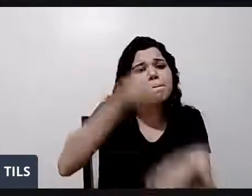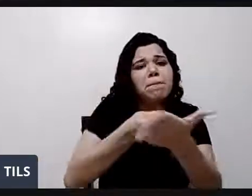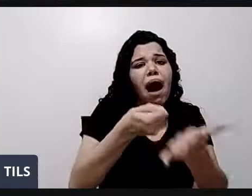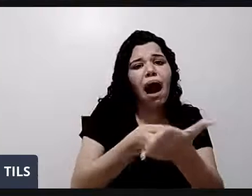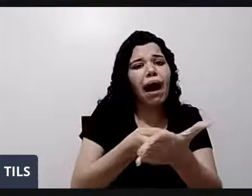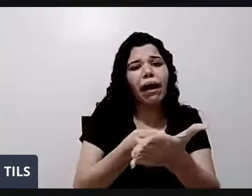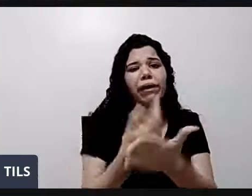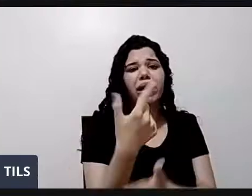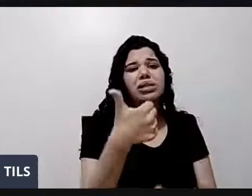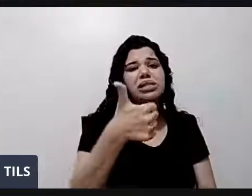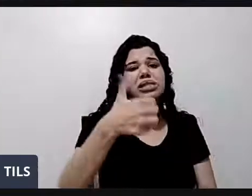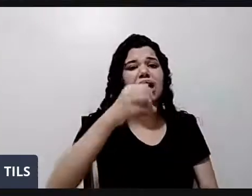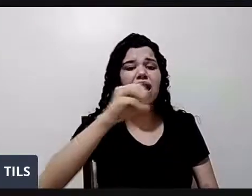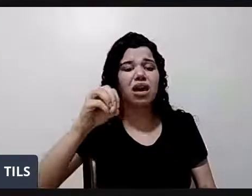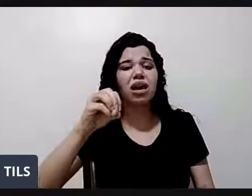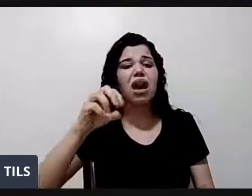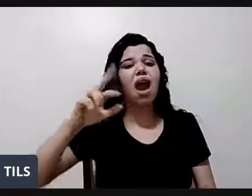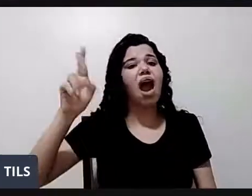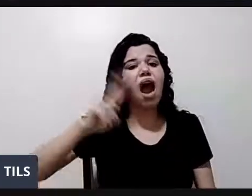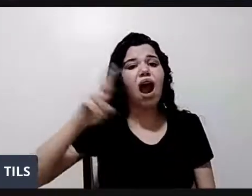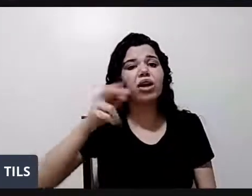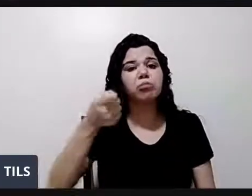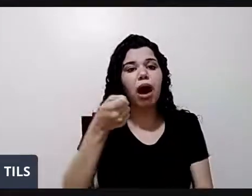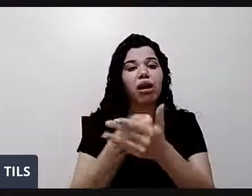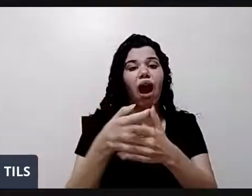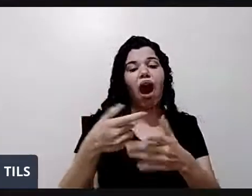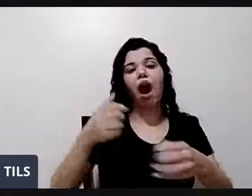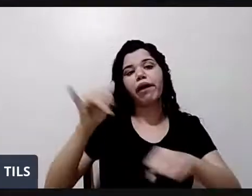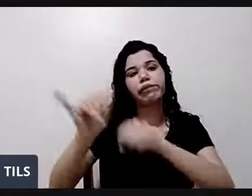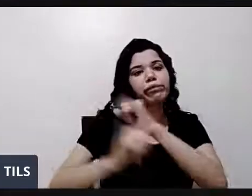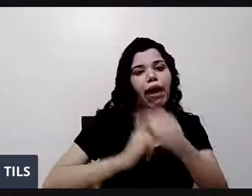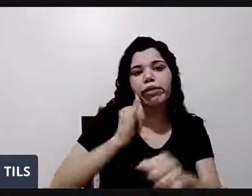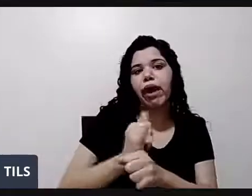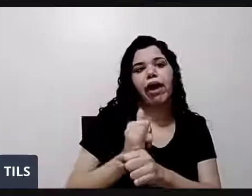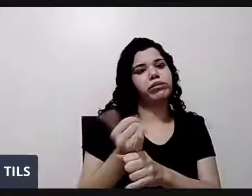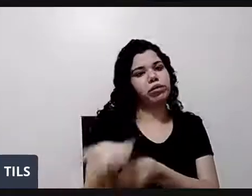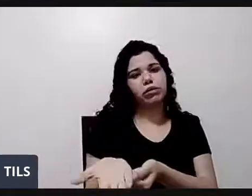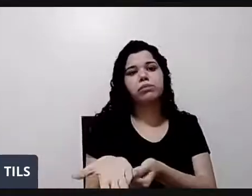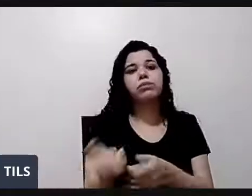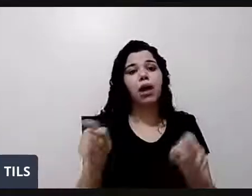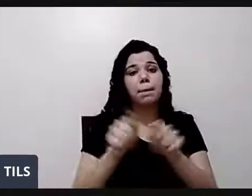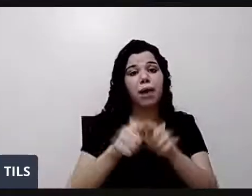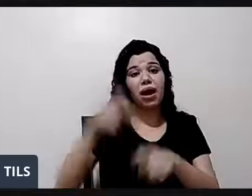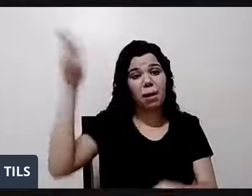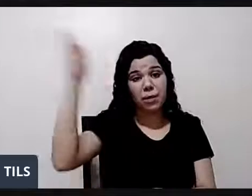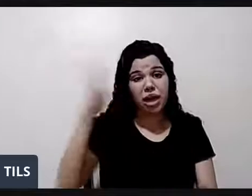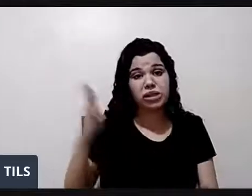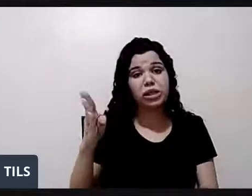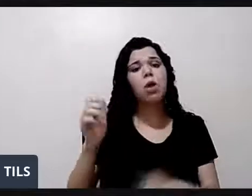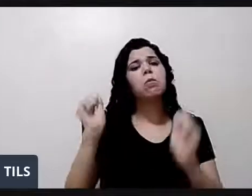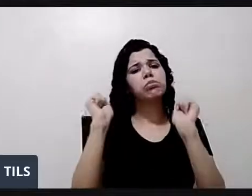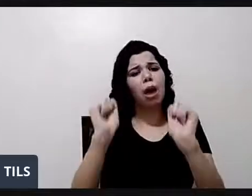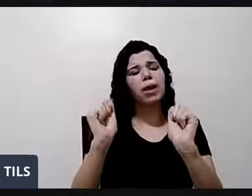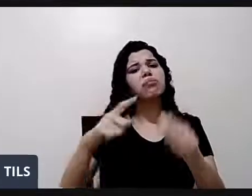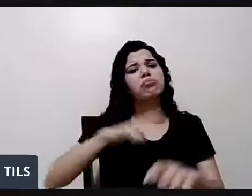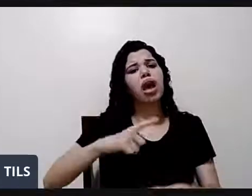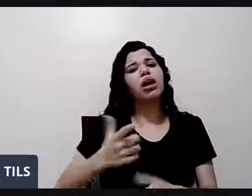internet de alta qualidade. Internet de fibra chega barato no Brasil inteiro. E o colega pagaria porque emprestava. Não precisava nem ser dado